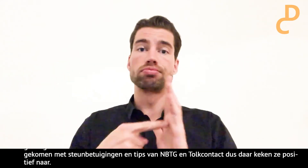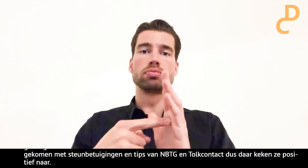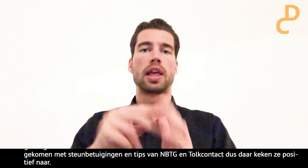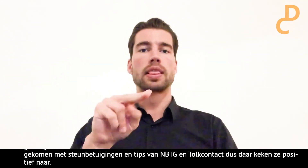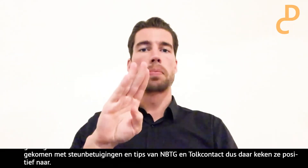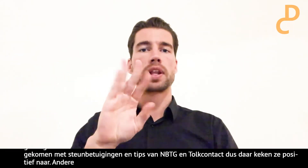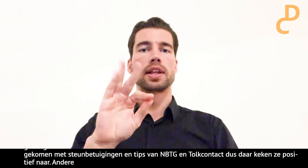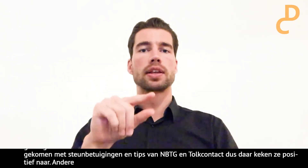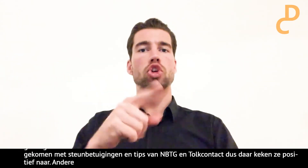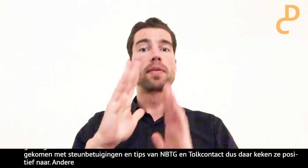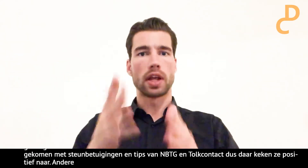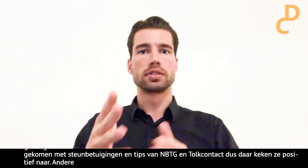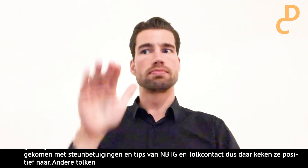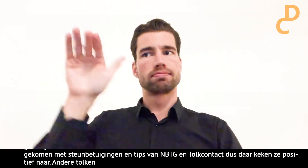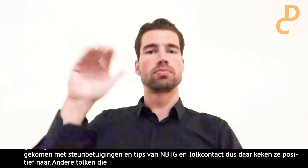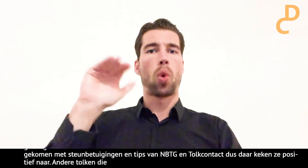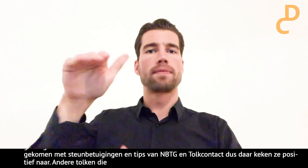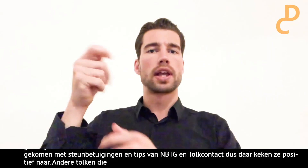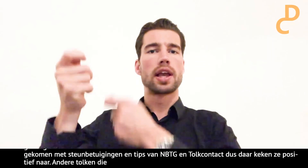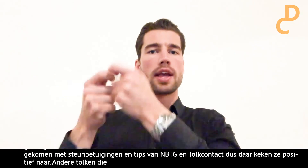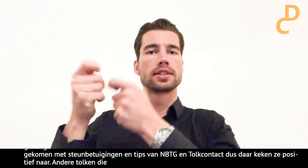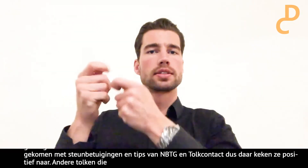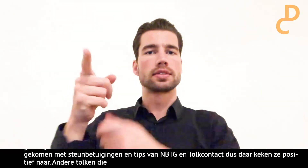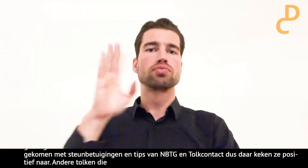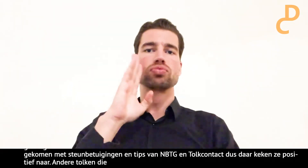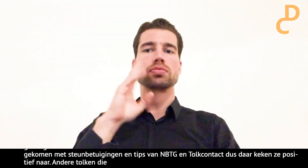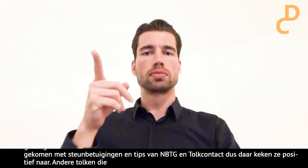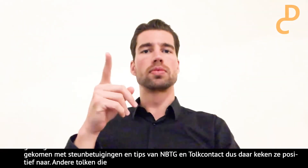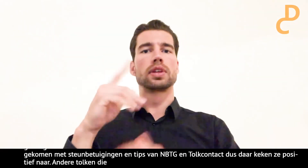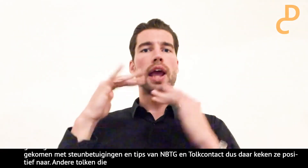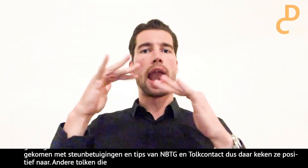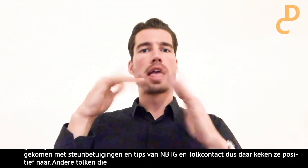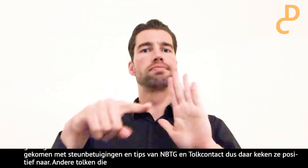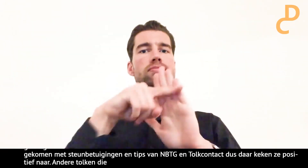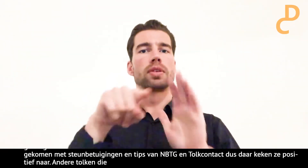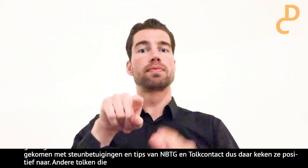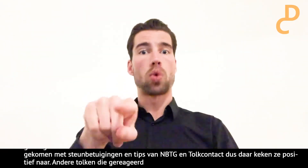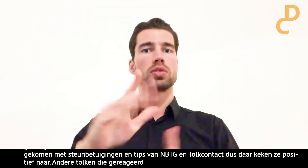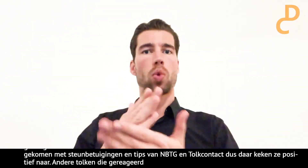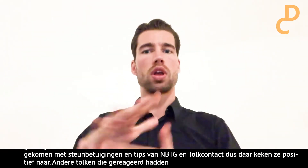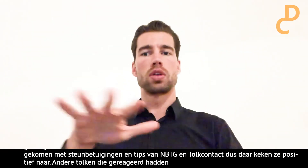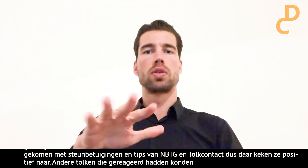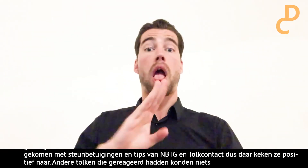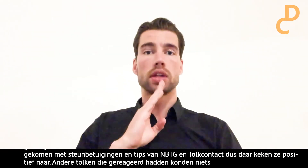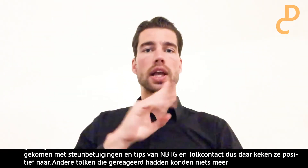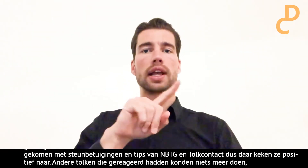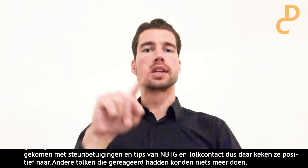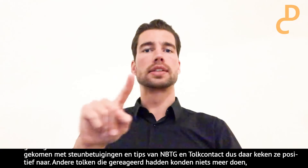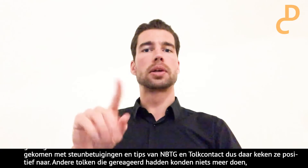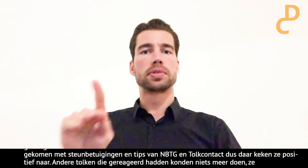niks meer doen. Bijvoorbeeld, ze waren bij de METG geweest, bij de overheid geweest. En de regels voor deze